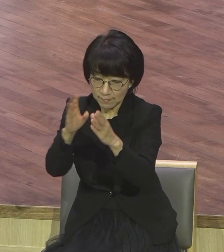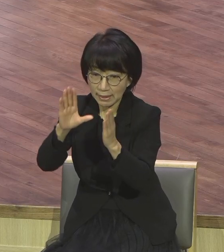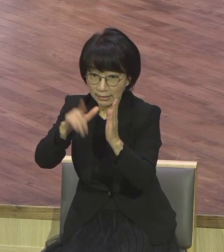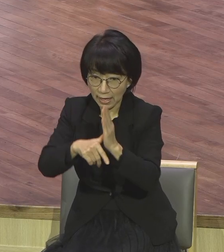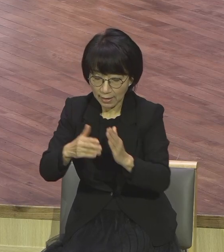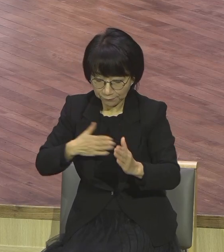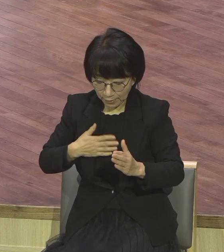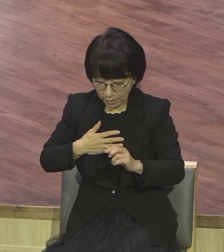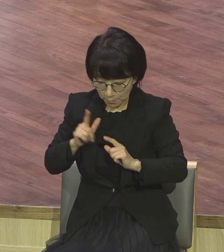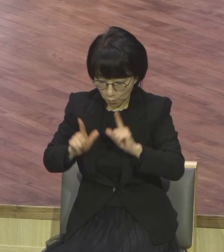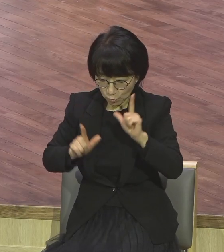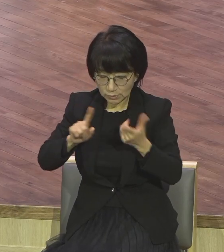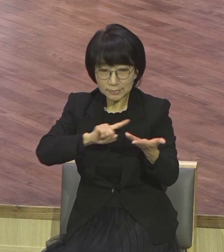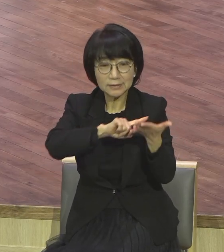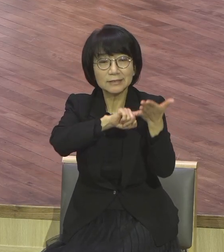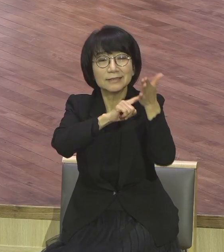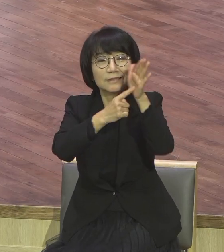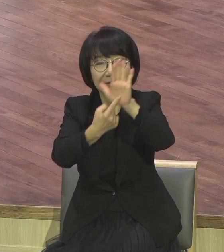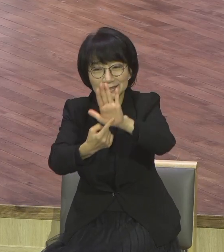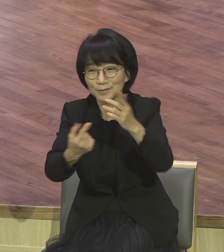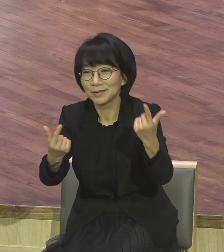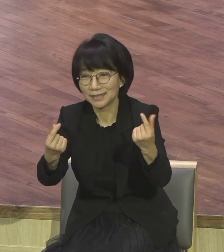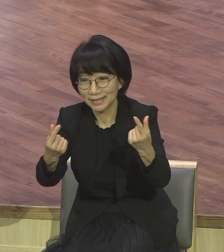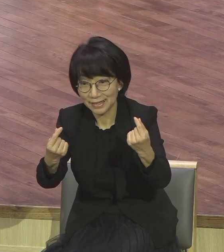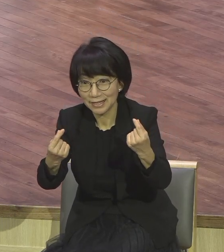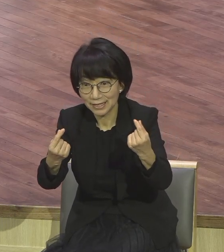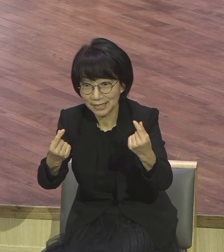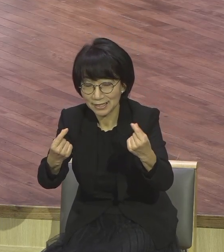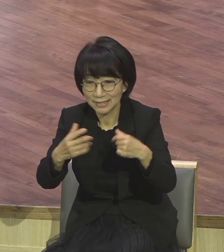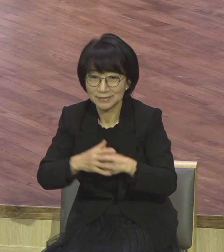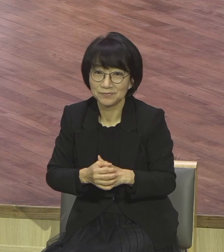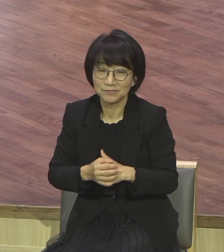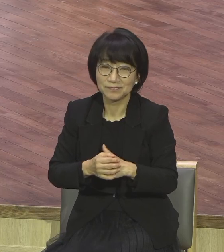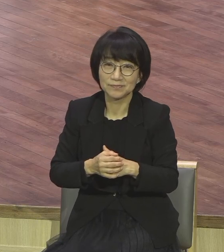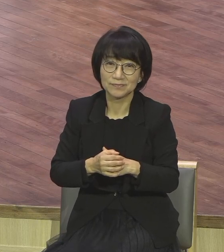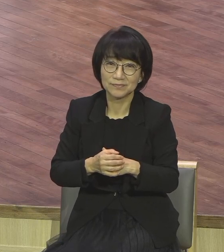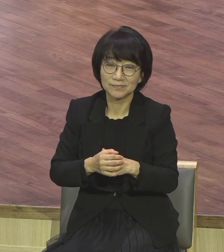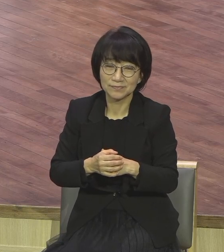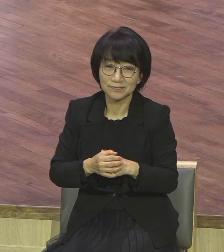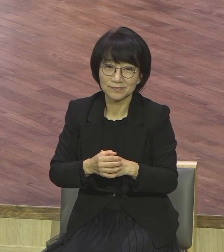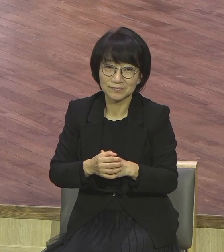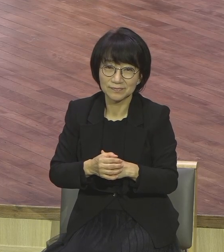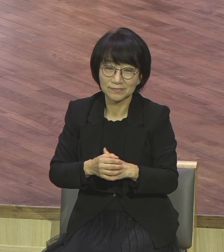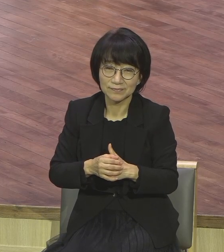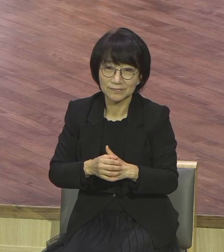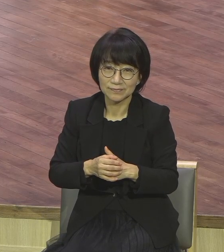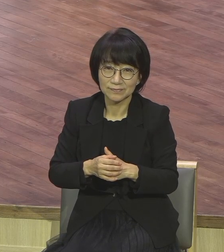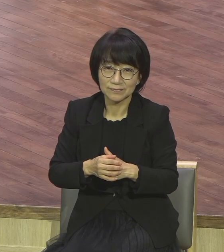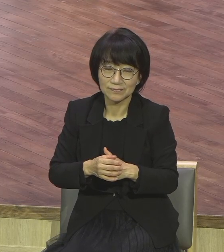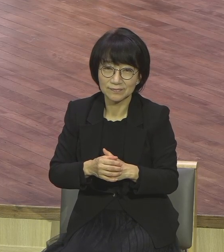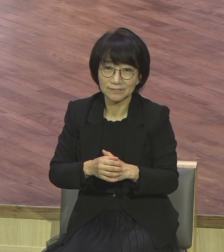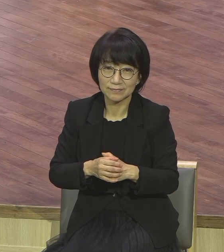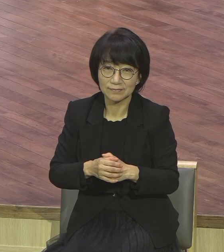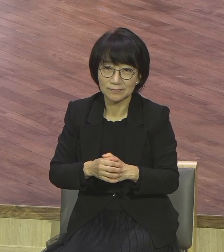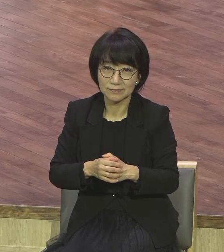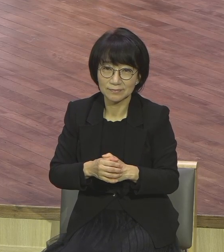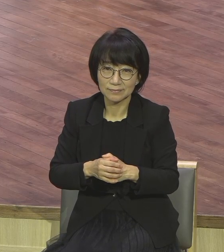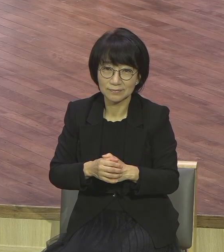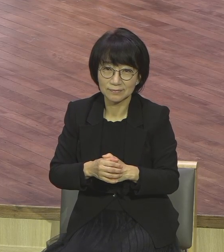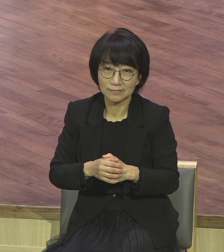그리스도만이 우리에게 영원한 생명을 주신 불의식을 믿고 전파해야 한다는 말씀이에요 얼마나 많은 불신자를